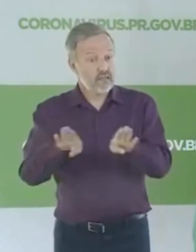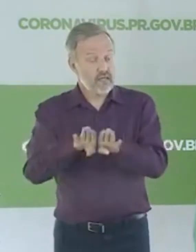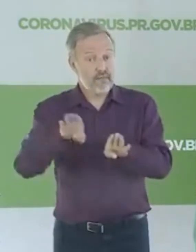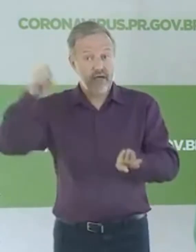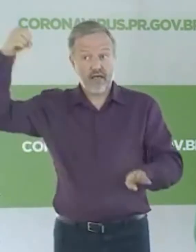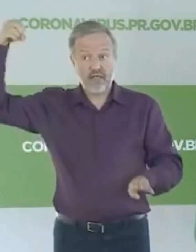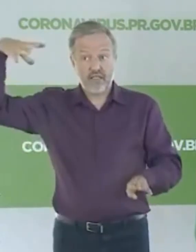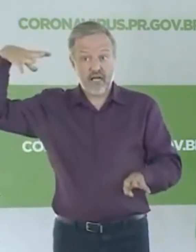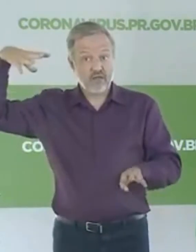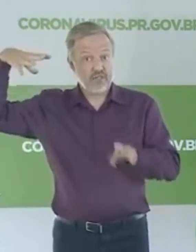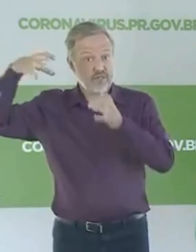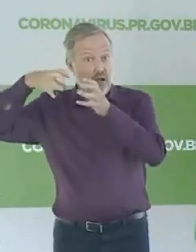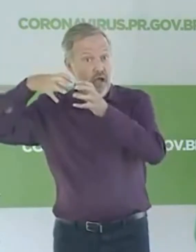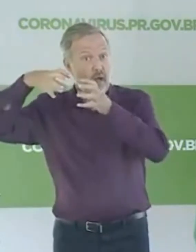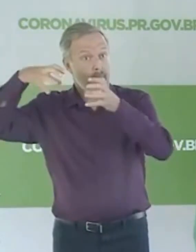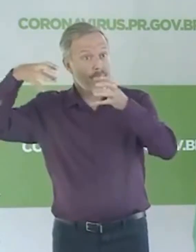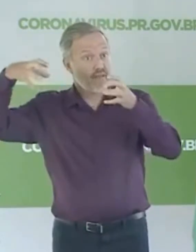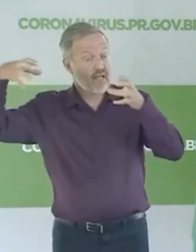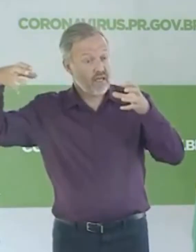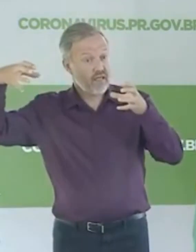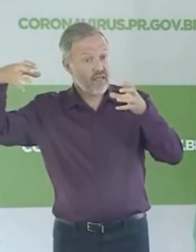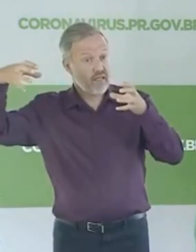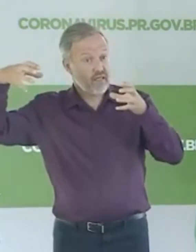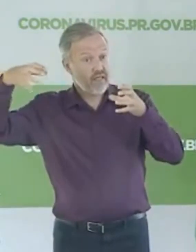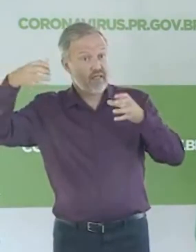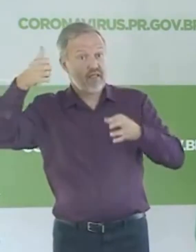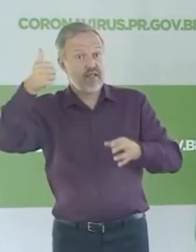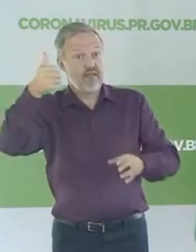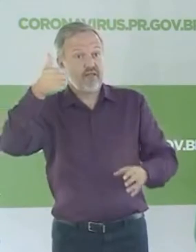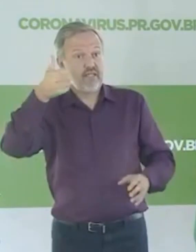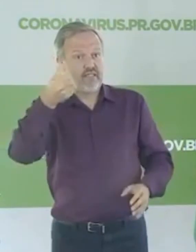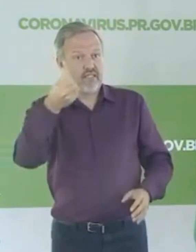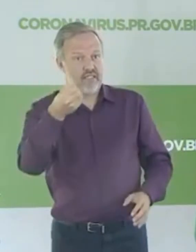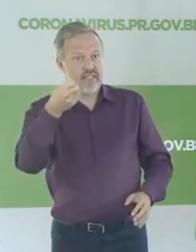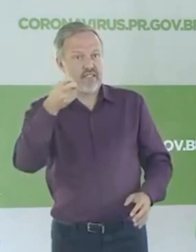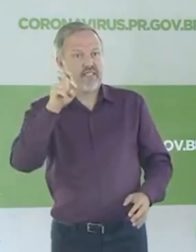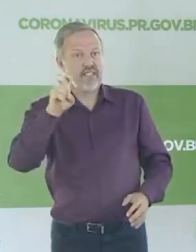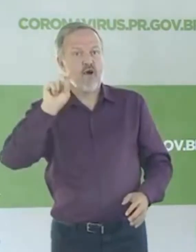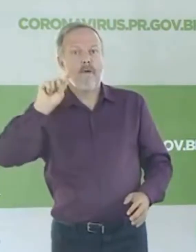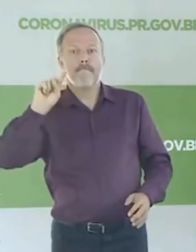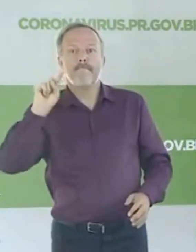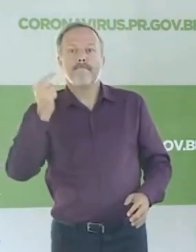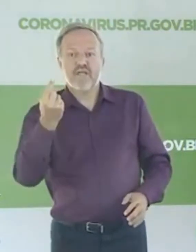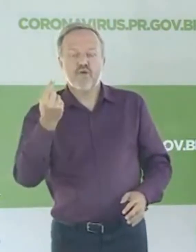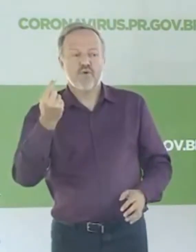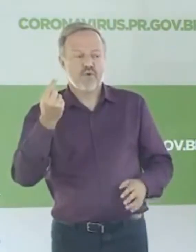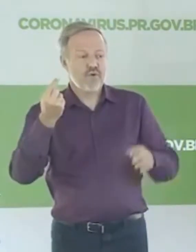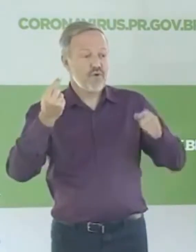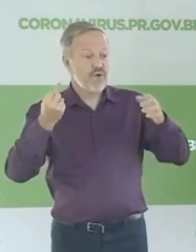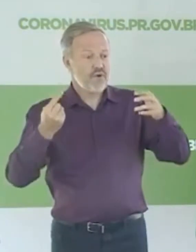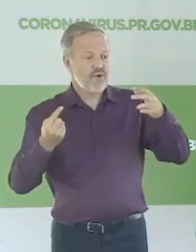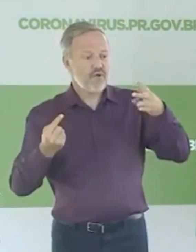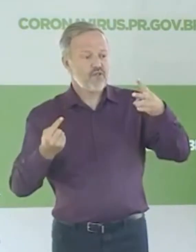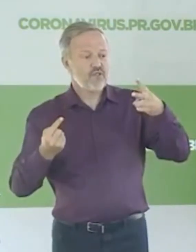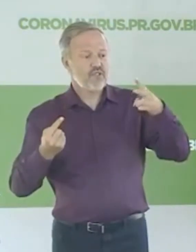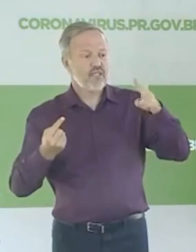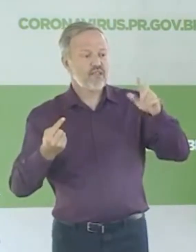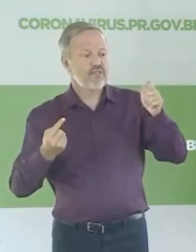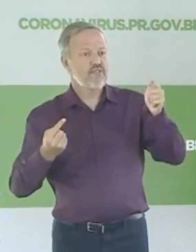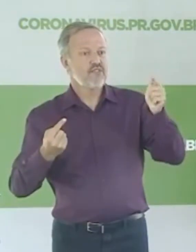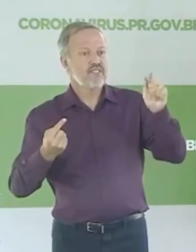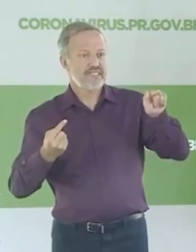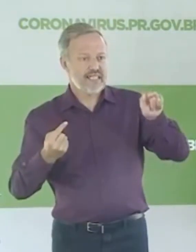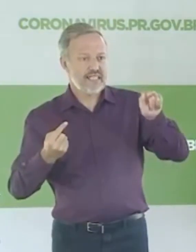social de energia. Nós vamos sair de 165 mil famílias para 217 mil